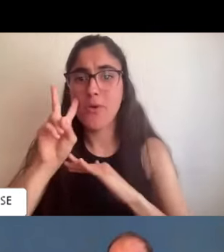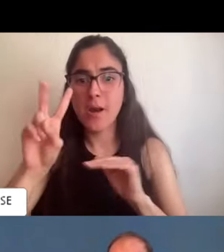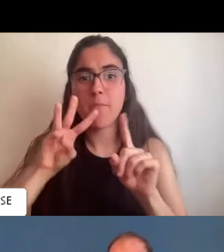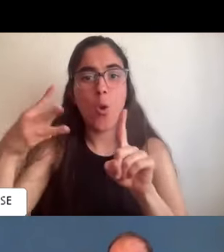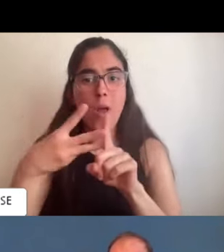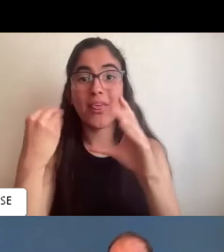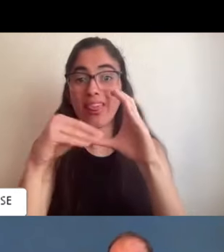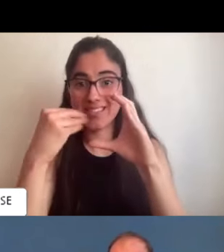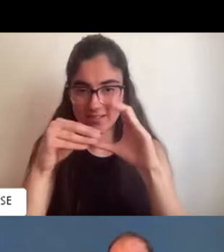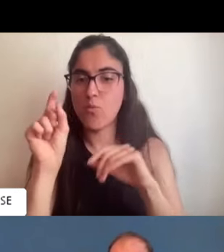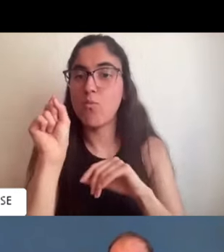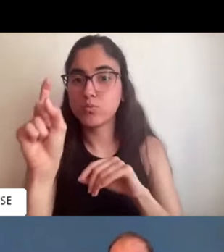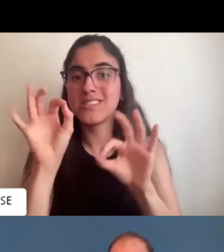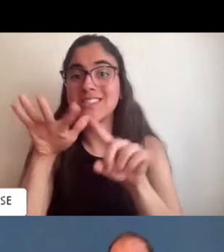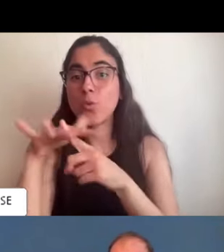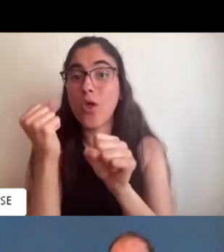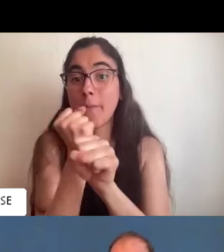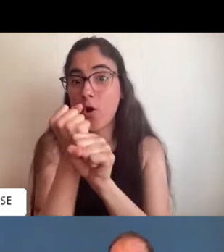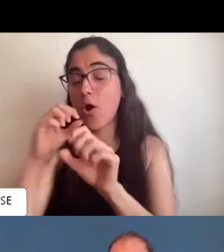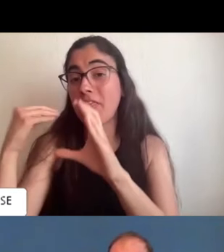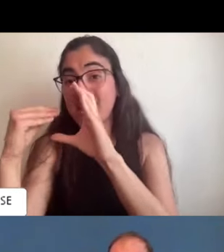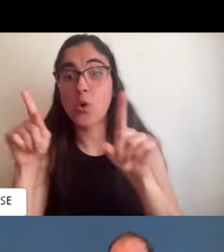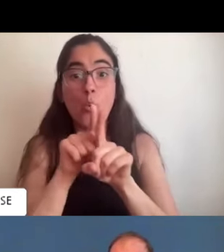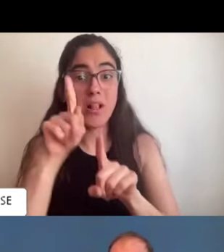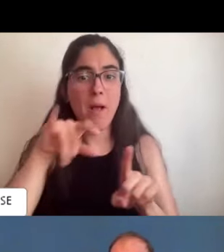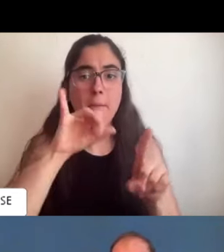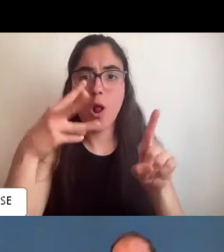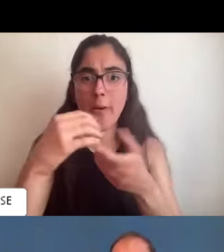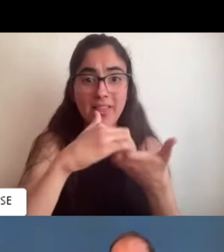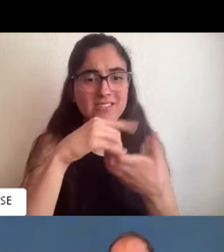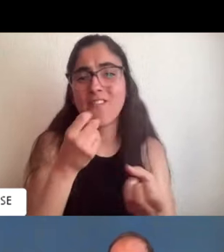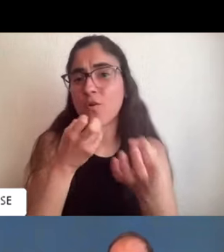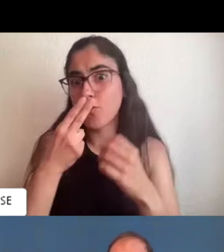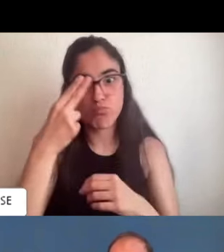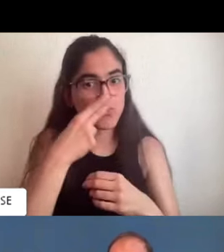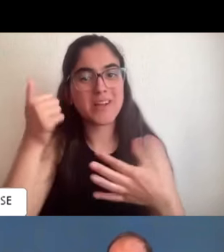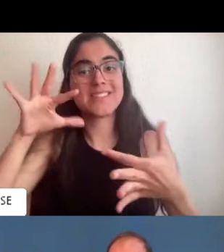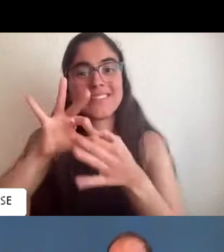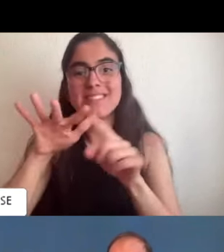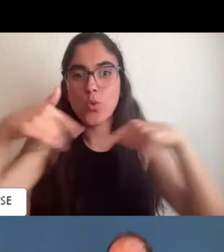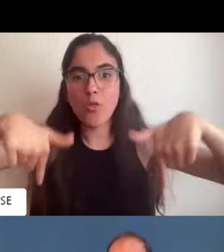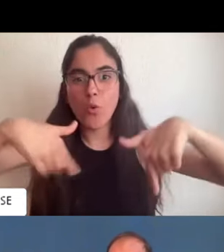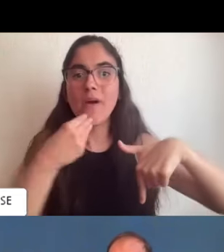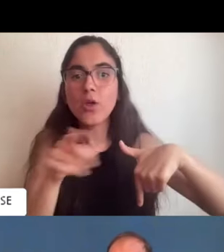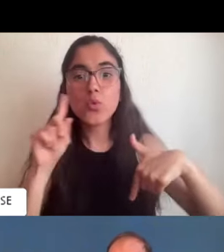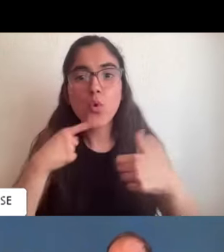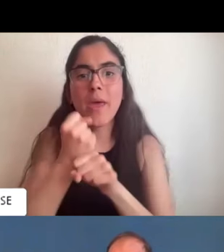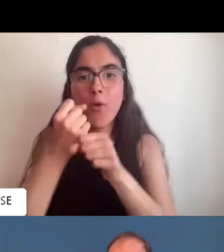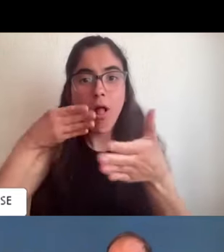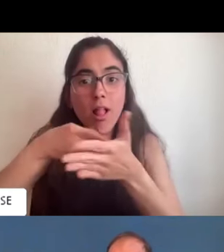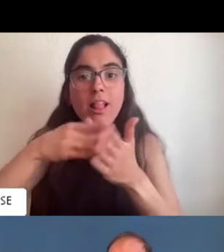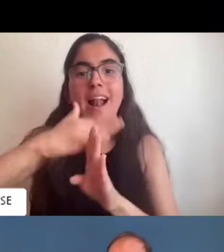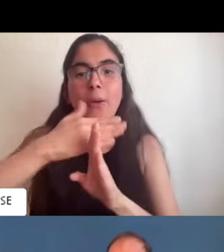empleo de la juventud sorda que podéis acceder a la página web de la CJS y se habla acerca de esta información súper